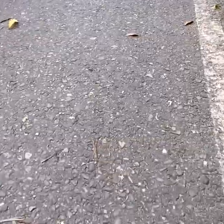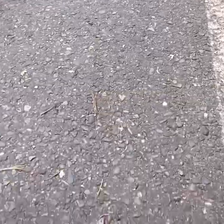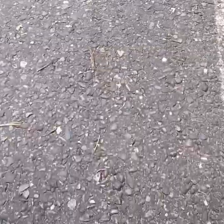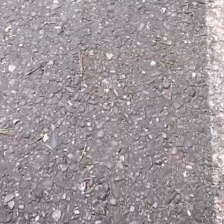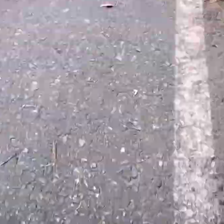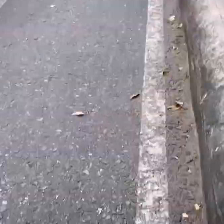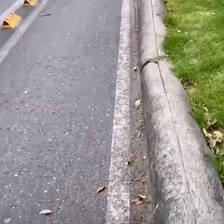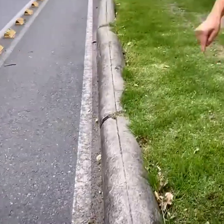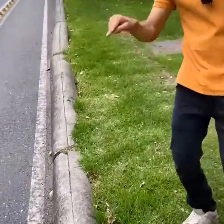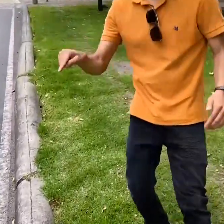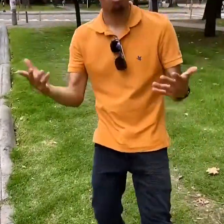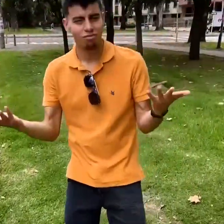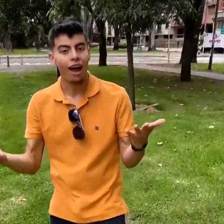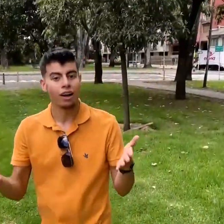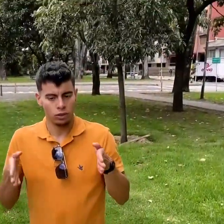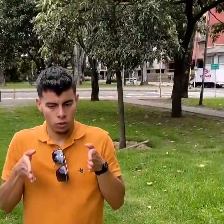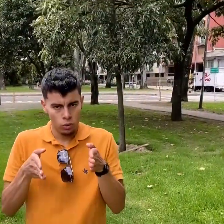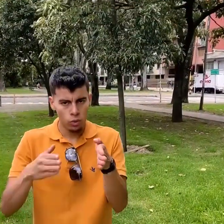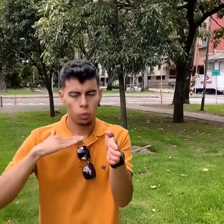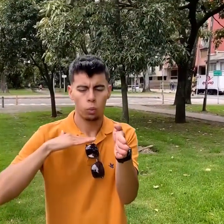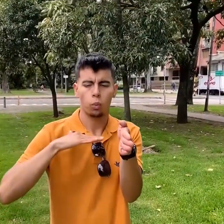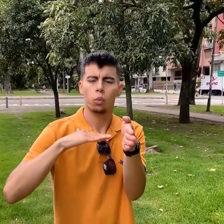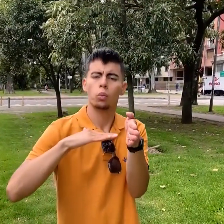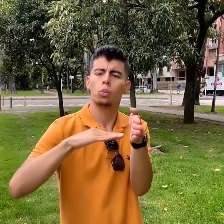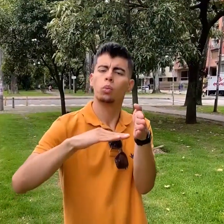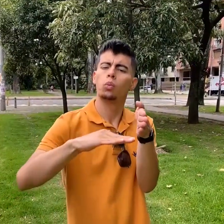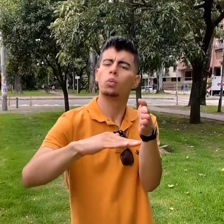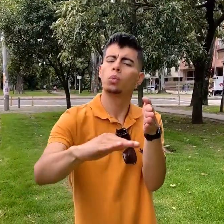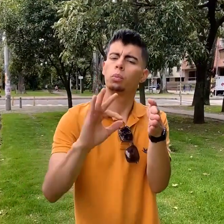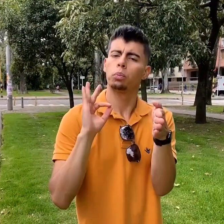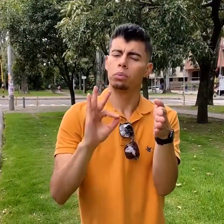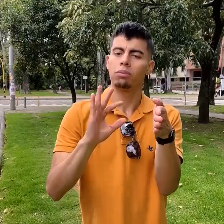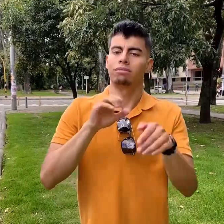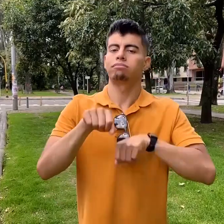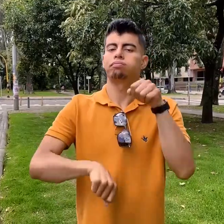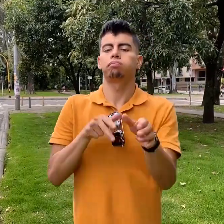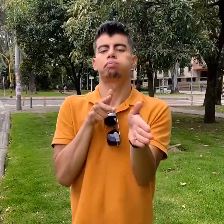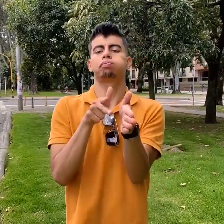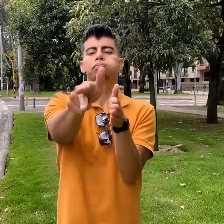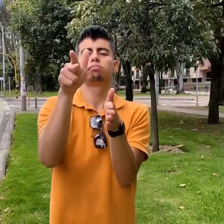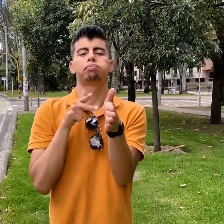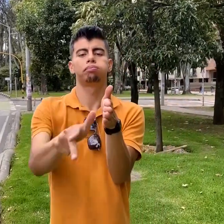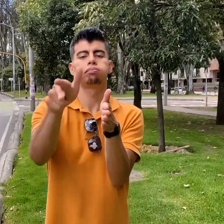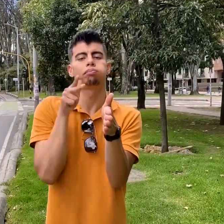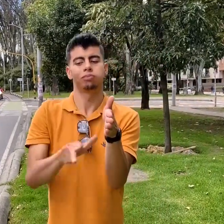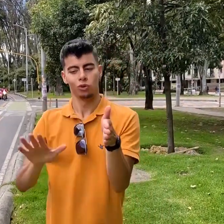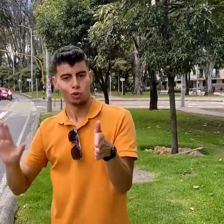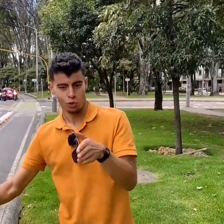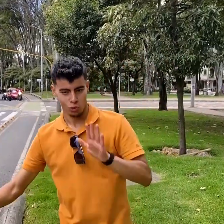esta es una calle lisa, un carril exclusivo para las bicicletas, más conocida como la